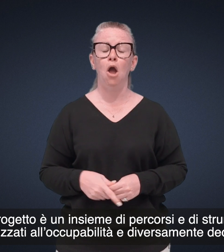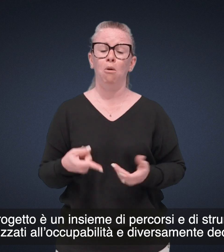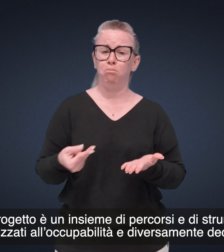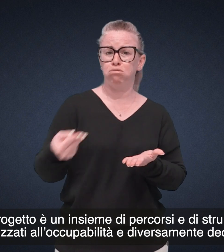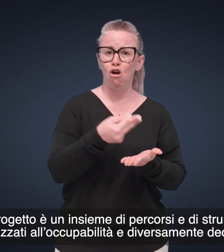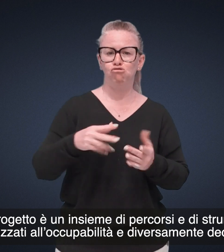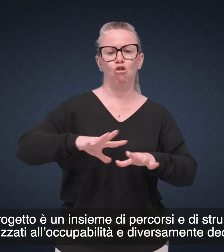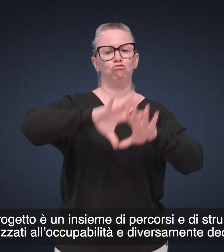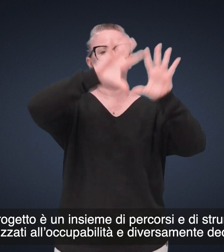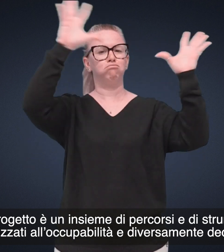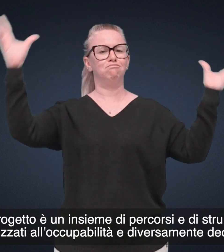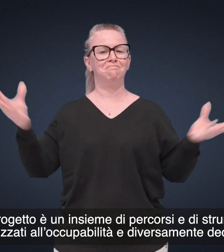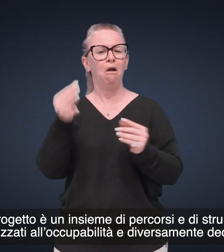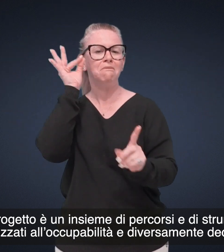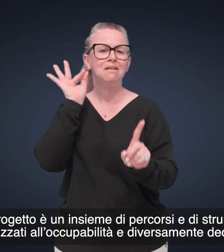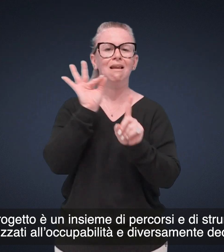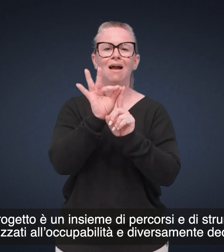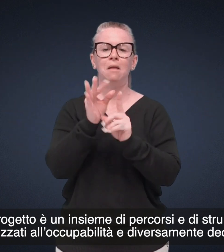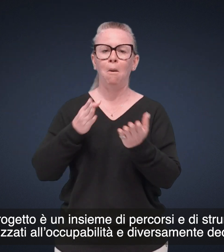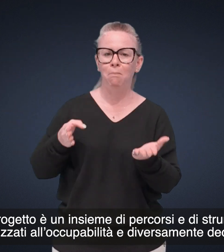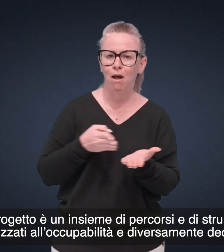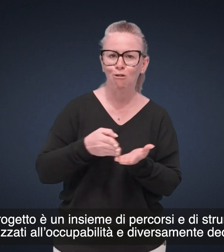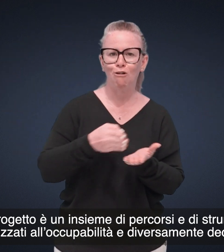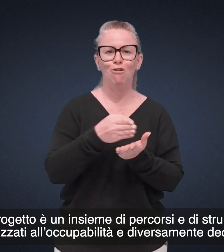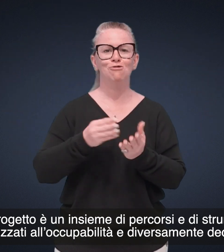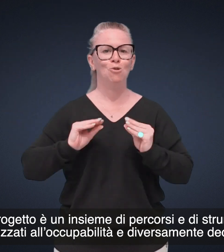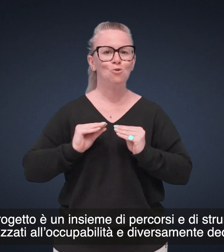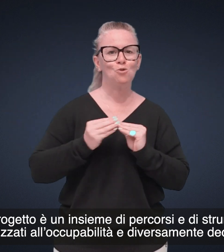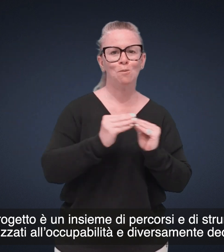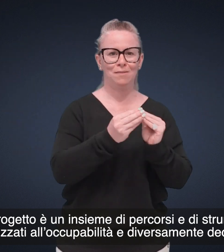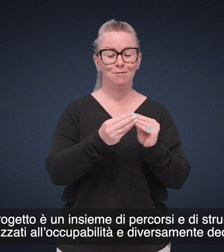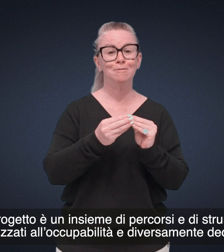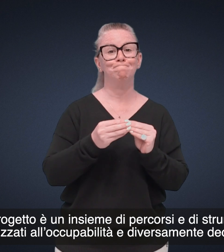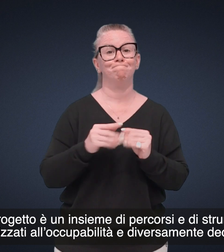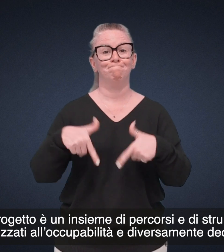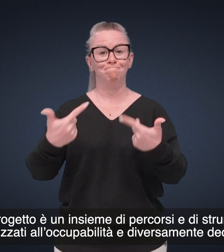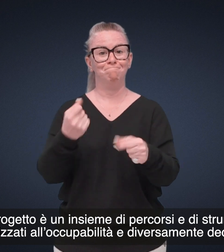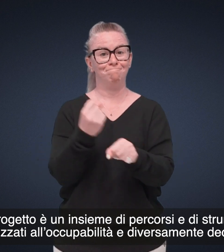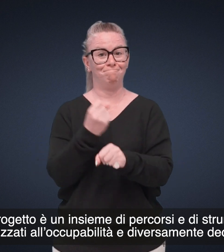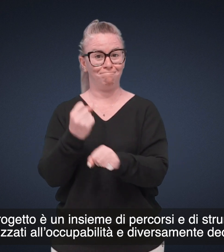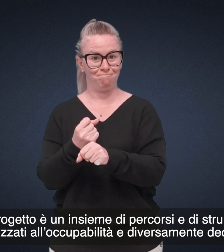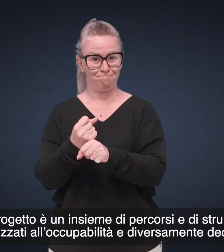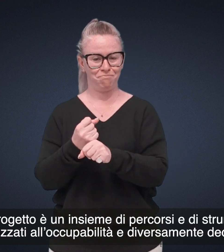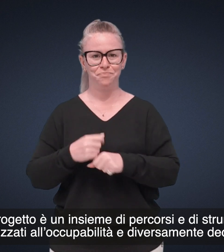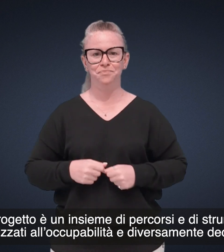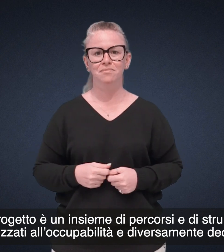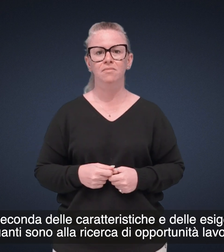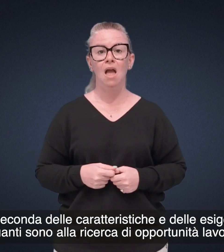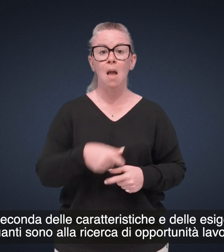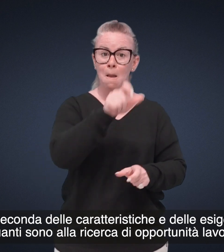progetto è un insieme di percorsi e di strumenti finalizzati all'occupabilità e diversamente declinabili a seconda delle caratteristiche e delle